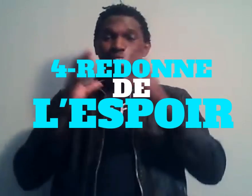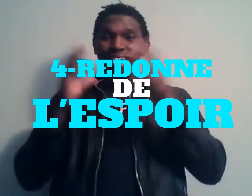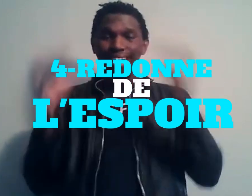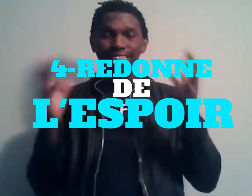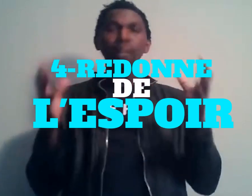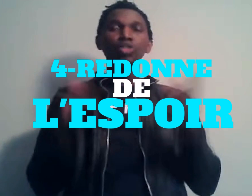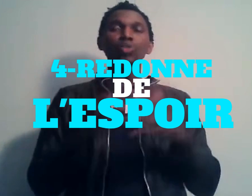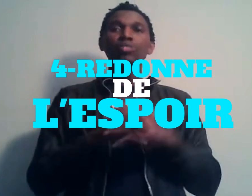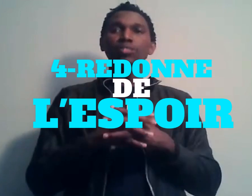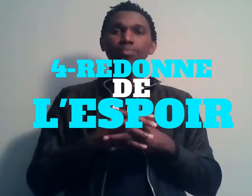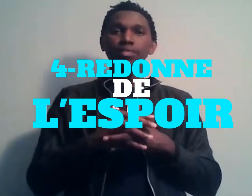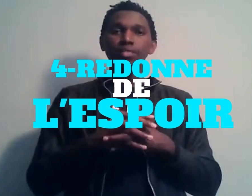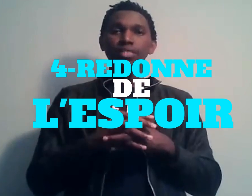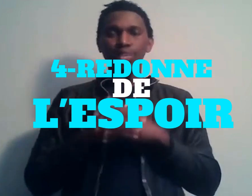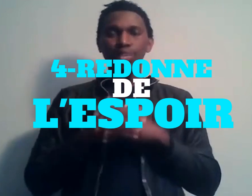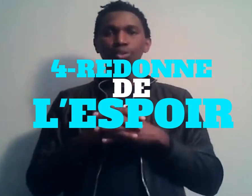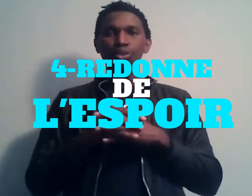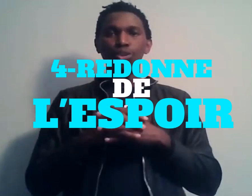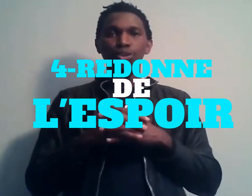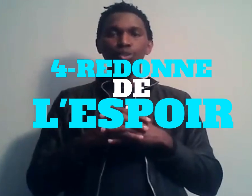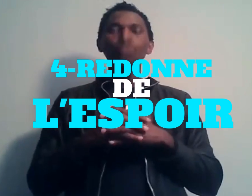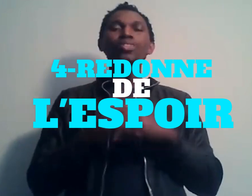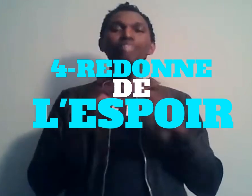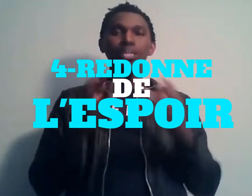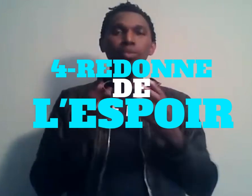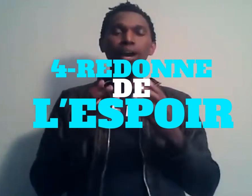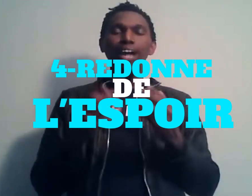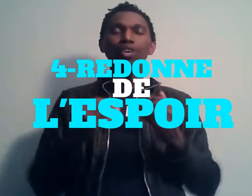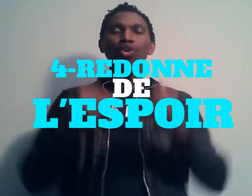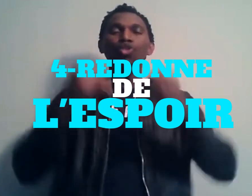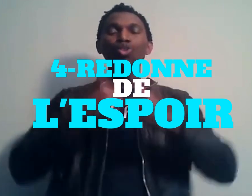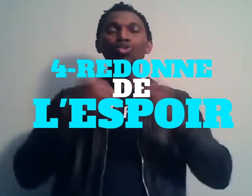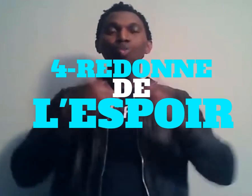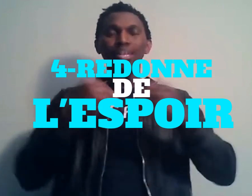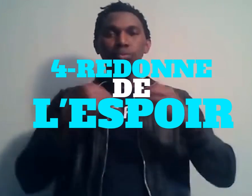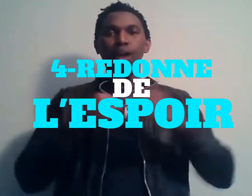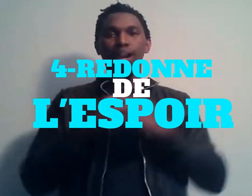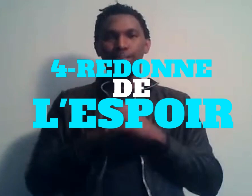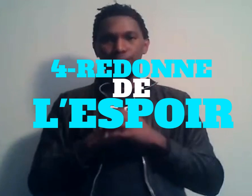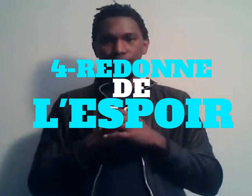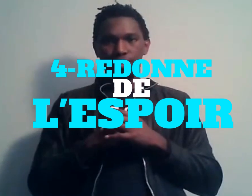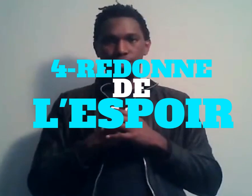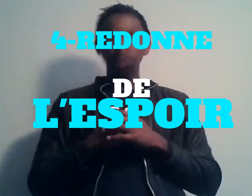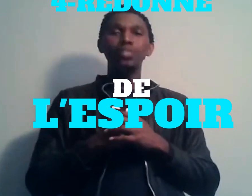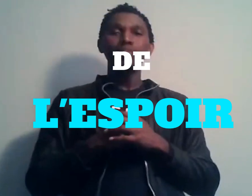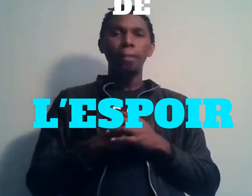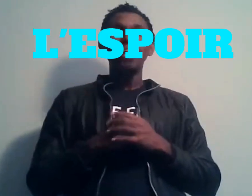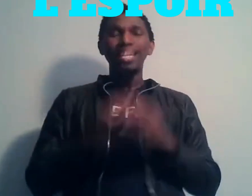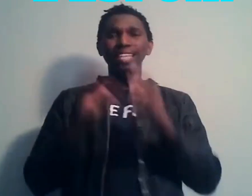La quatrième chose, c'est que une diaspora redonne de l'espoir. Oui, la